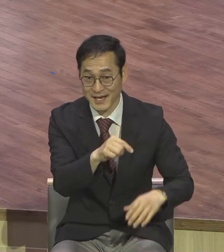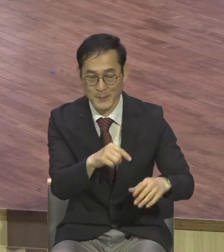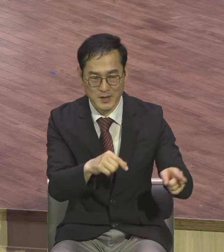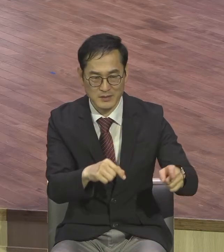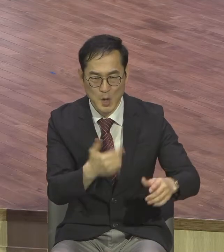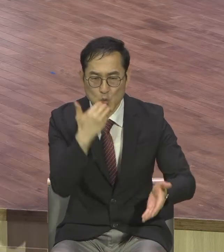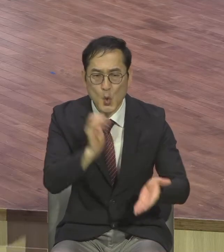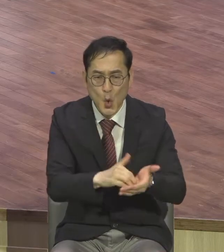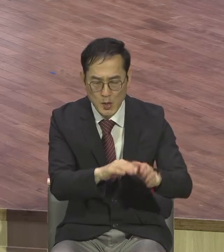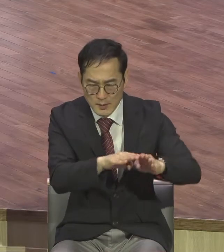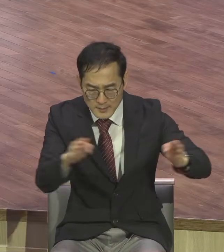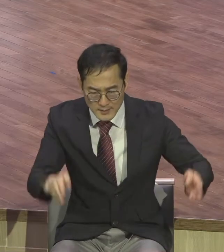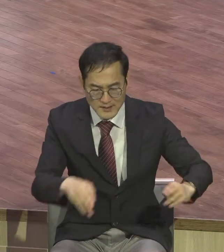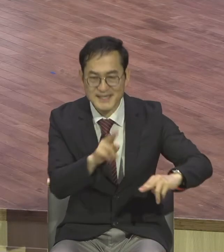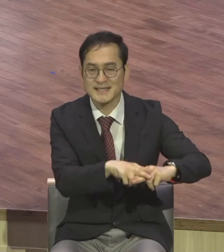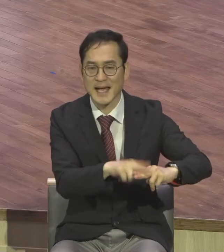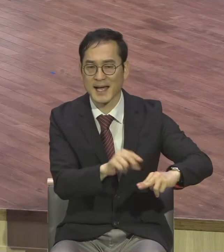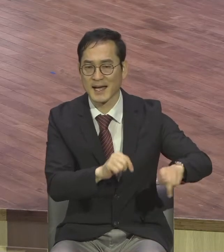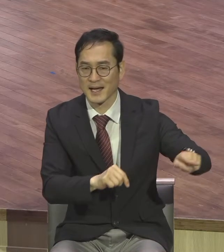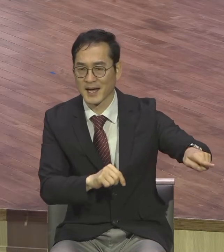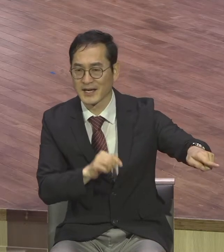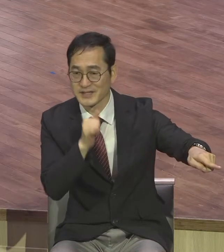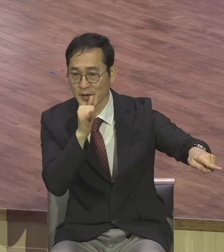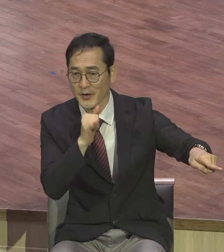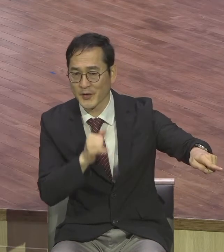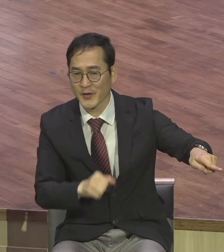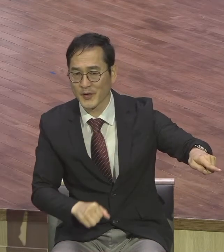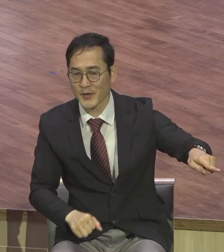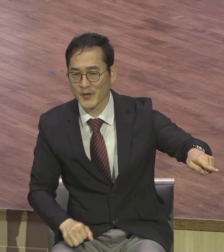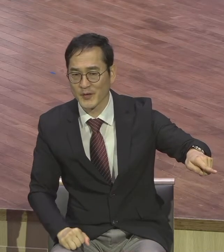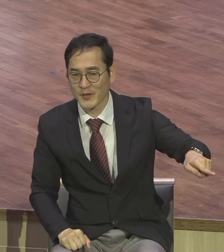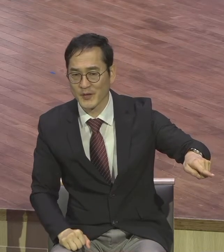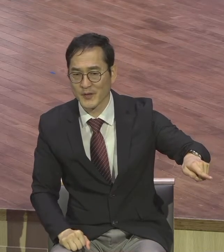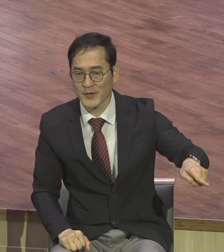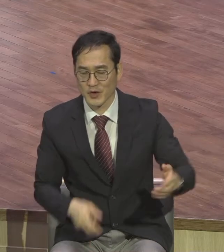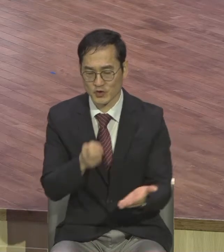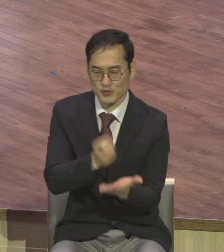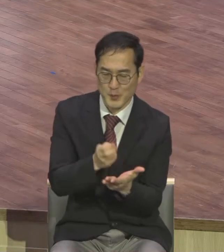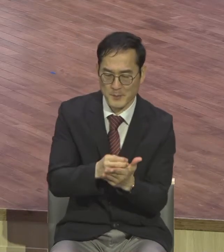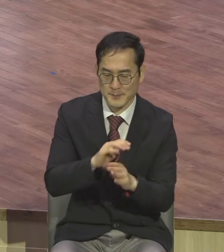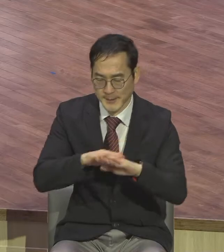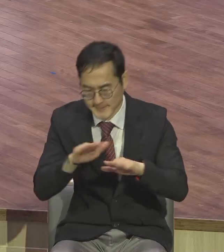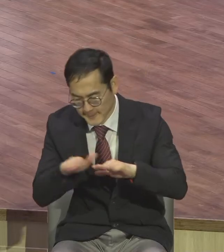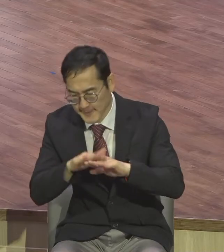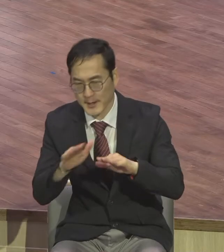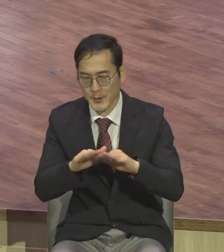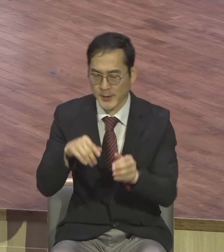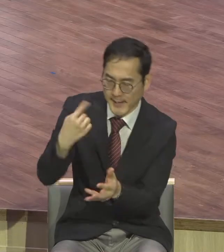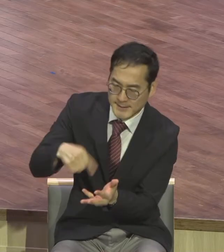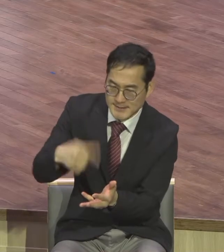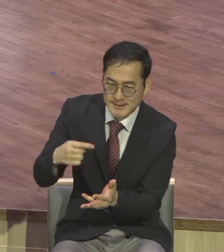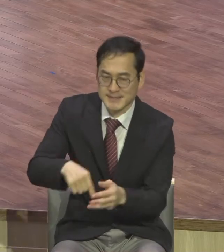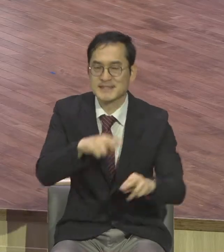돌로 된 의자를 가르치는 것인데 율법을 해석하고 가르치는 그 자리에 앉았다.